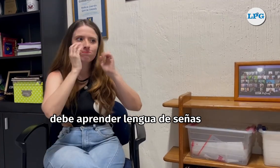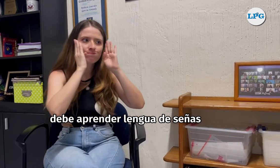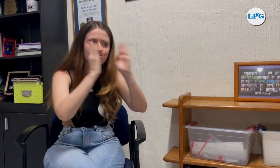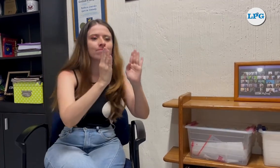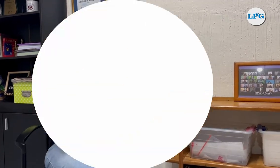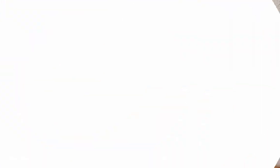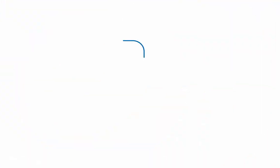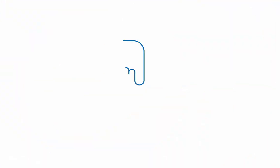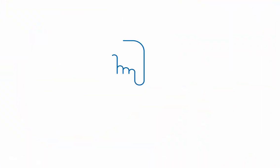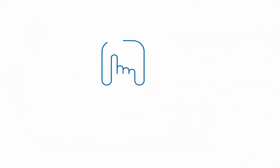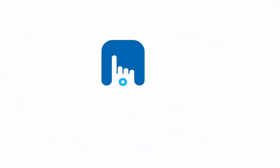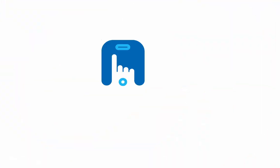señas.